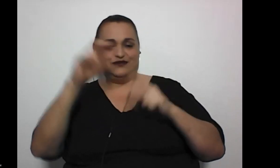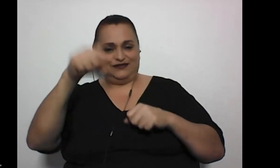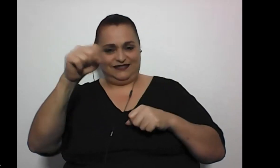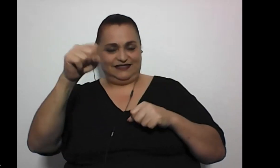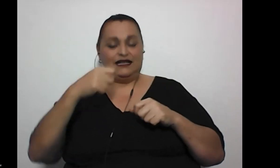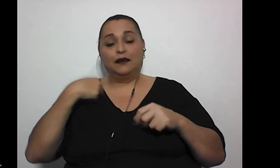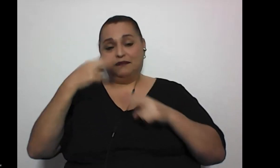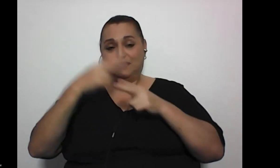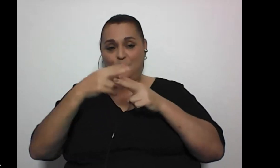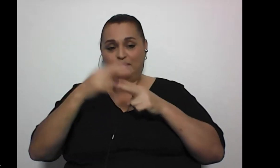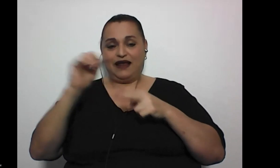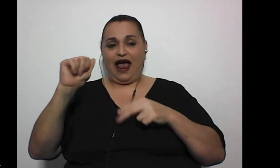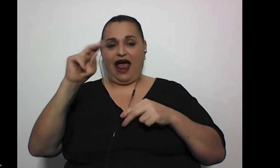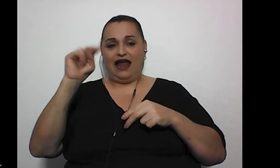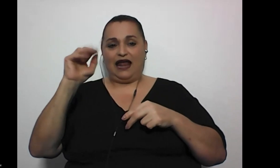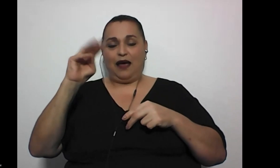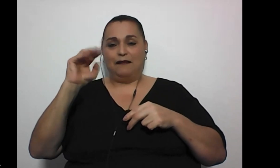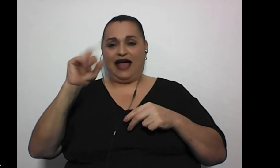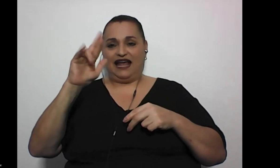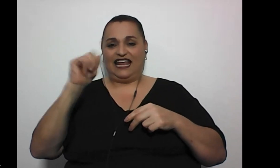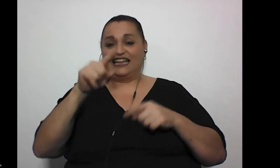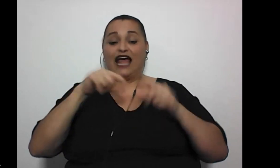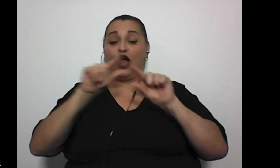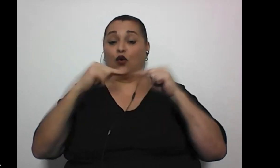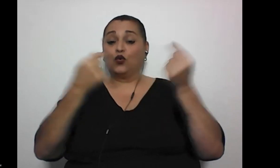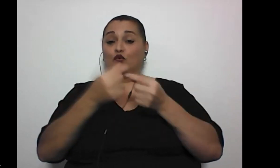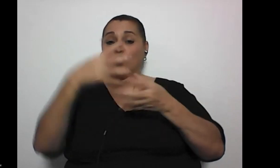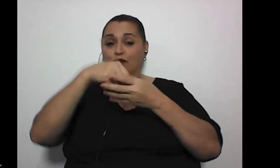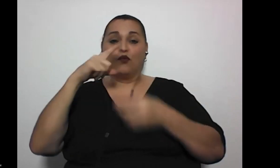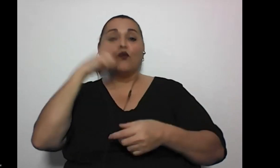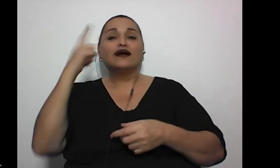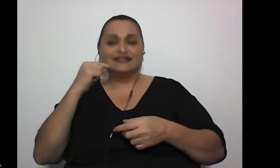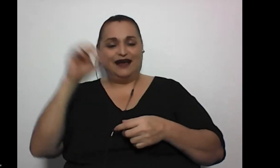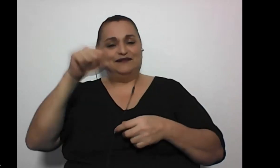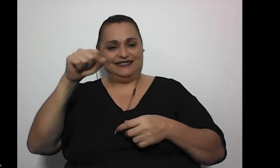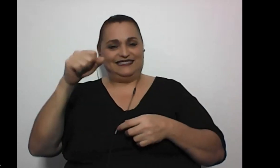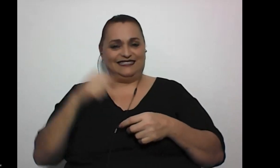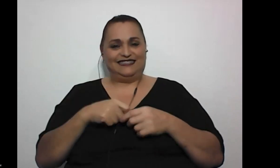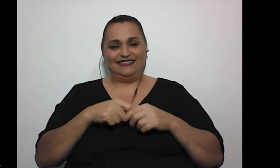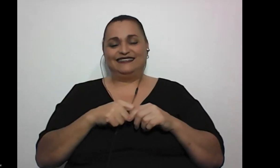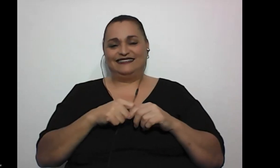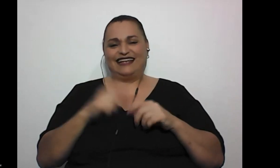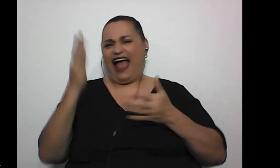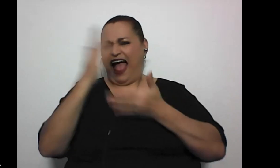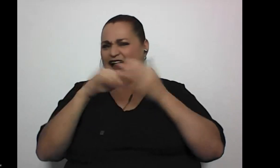mi nombre es anna marieta estamos en un grupo de whatsapp con miras a algo de una sucedió